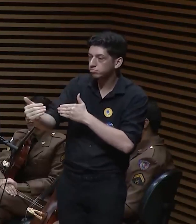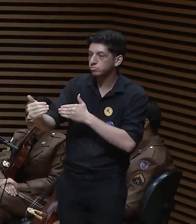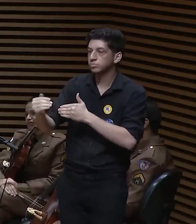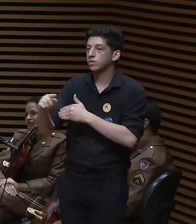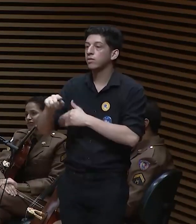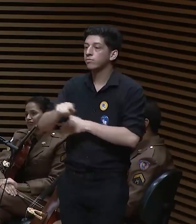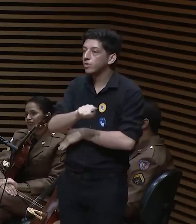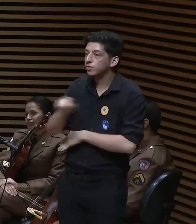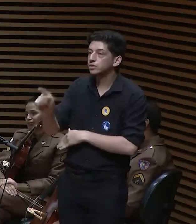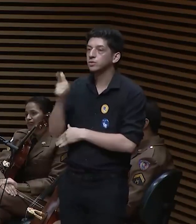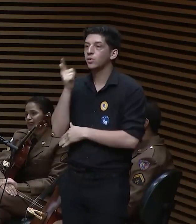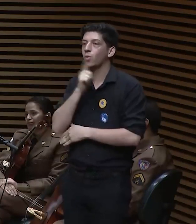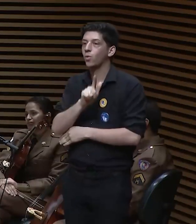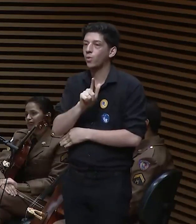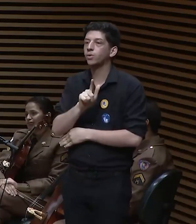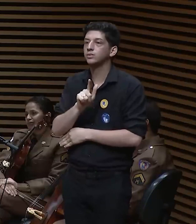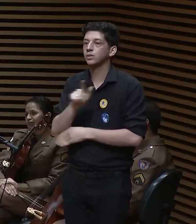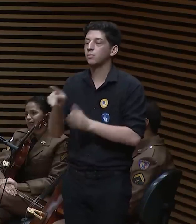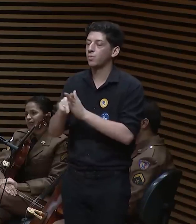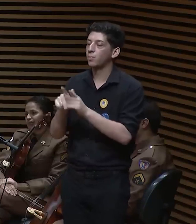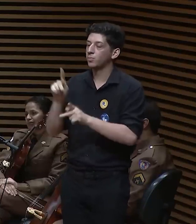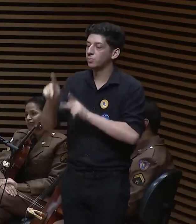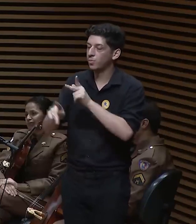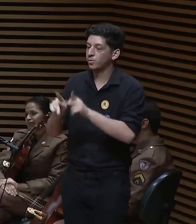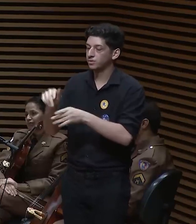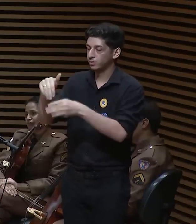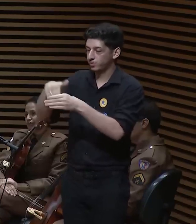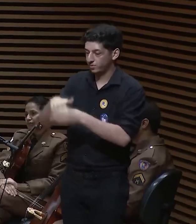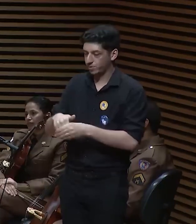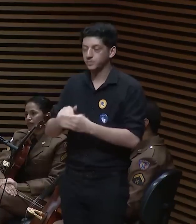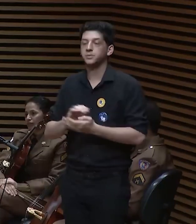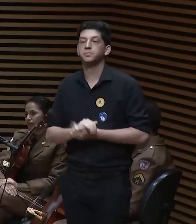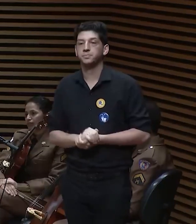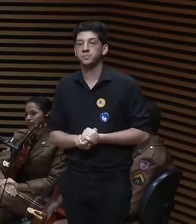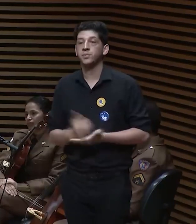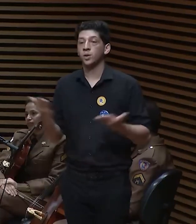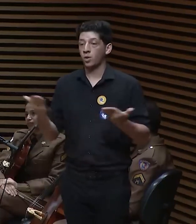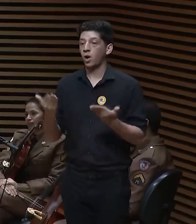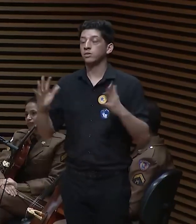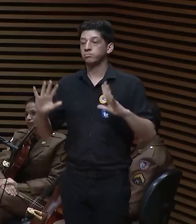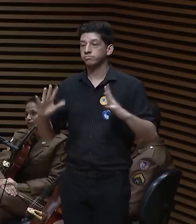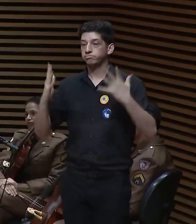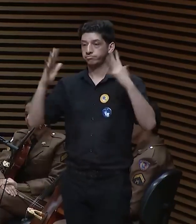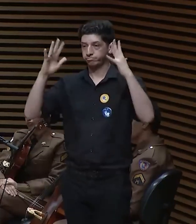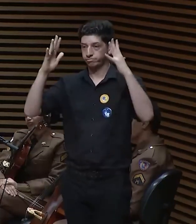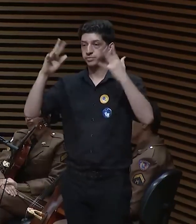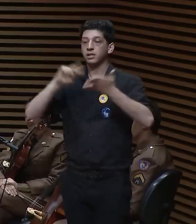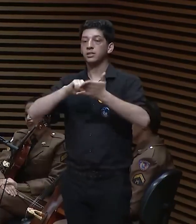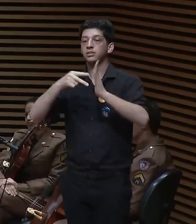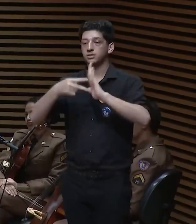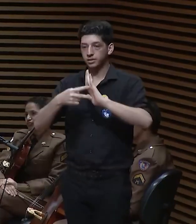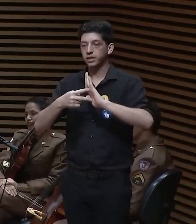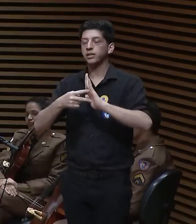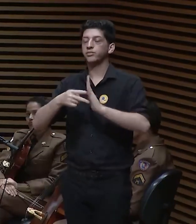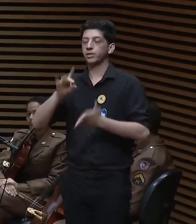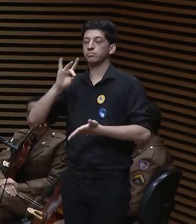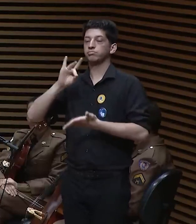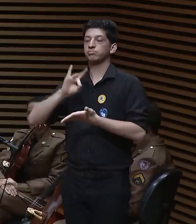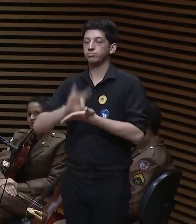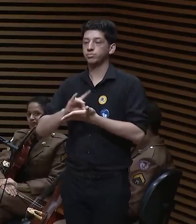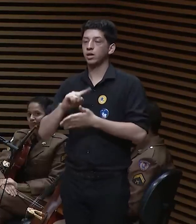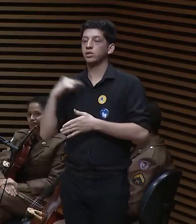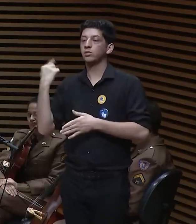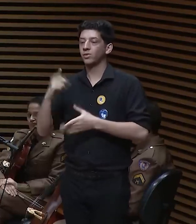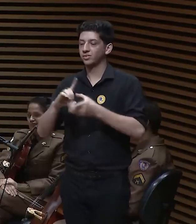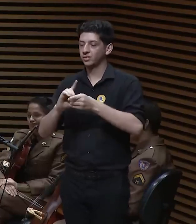que foram eleitos pelo voto popular. Essa celebração é, portanto, uma reafirmação da